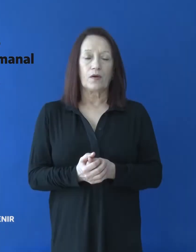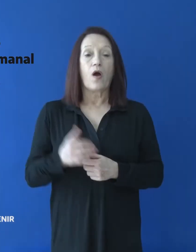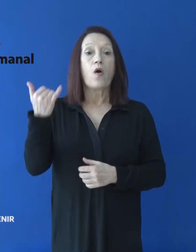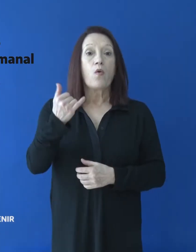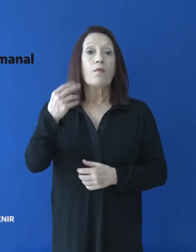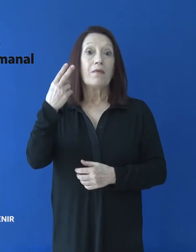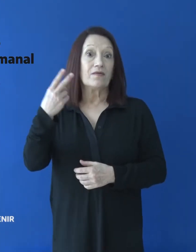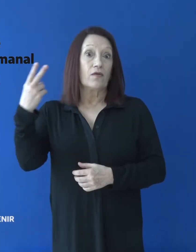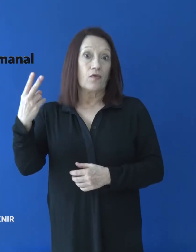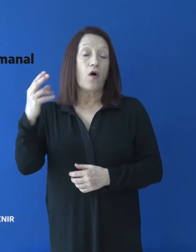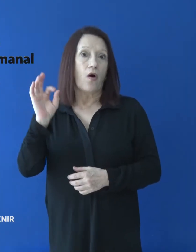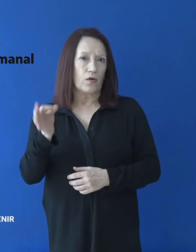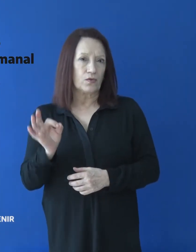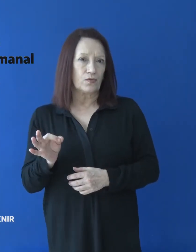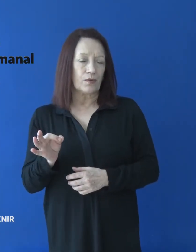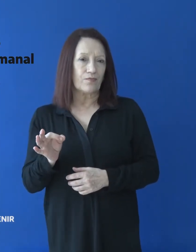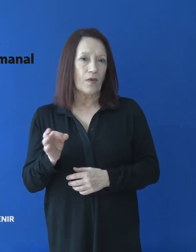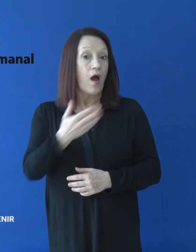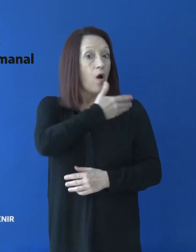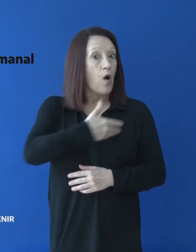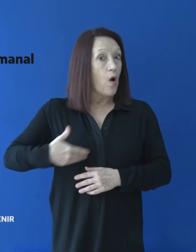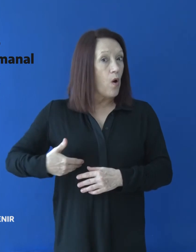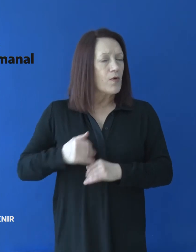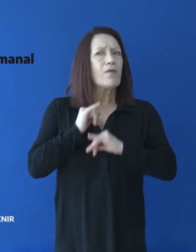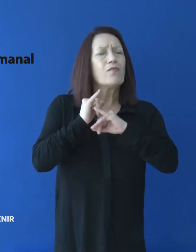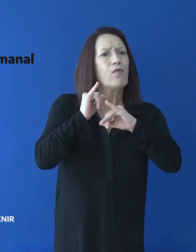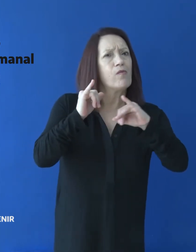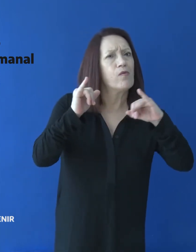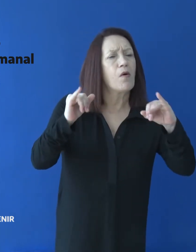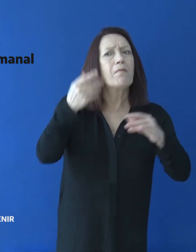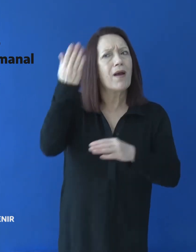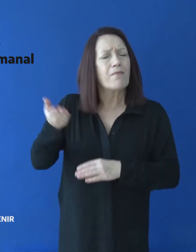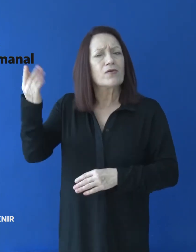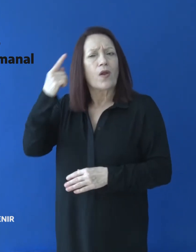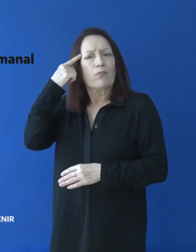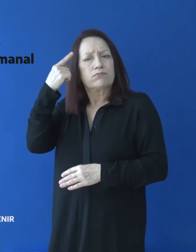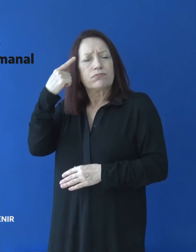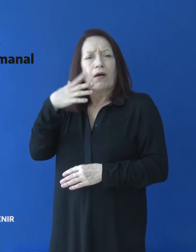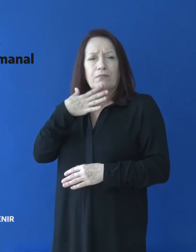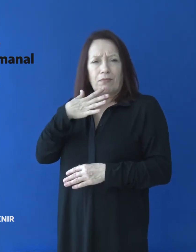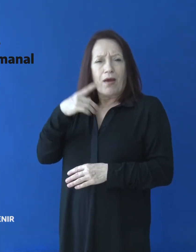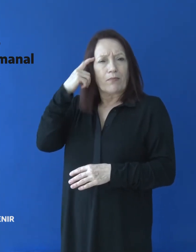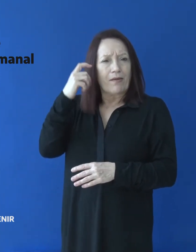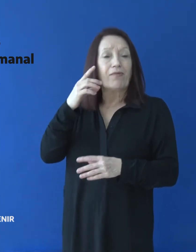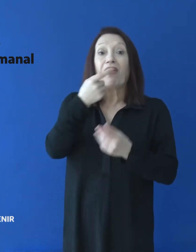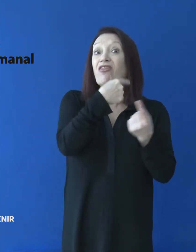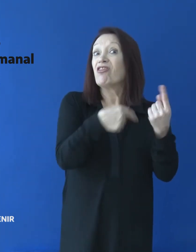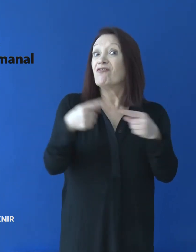JUEVES 22 El Gobierno desplegará tareas de concientización en comercios de El Calafate y Caleta Olivia.